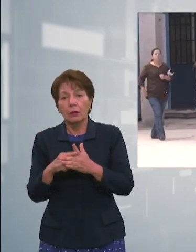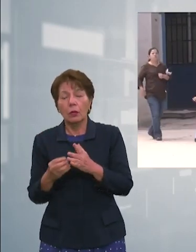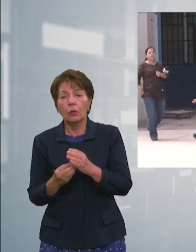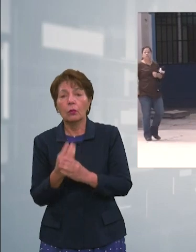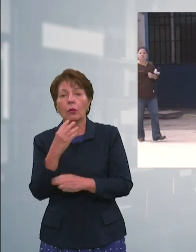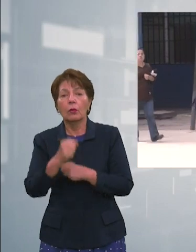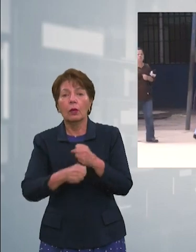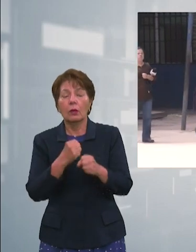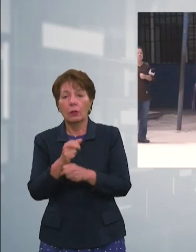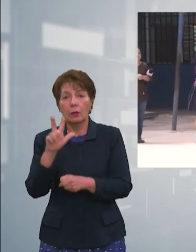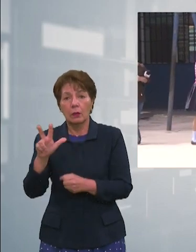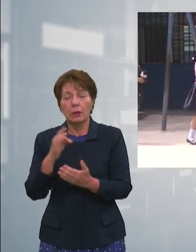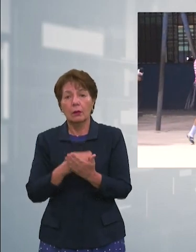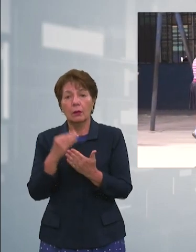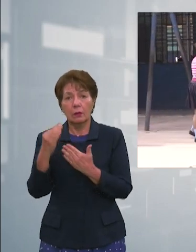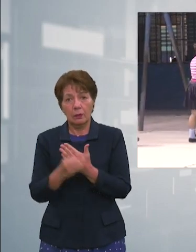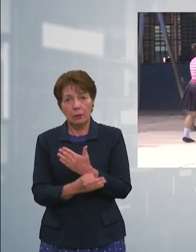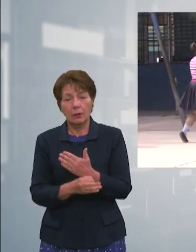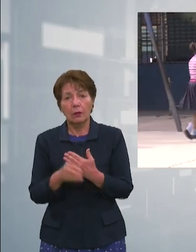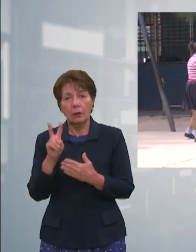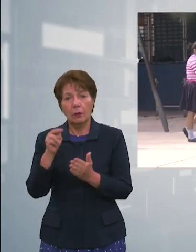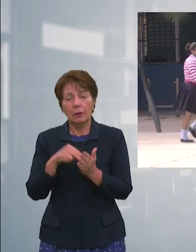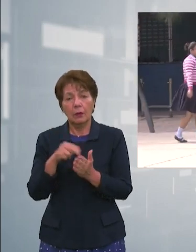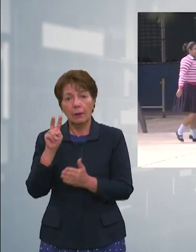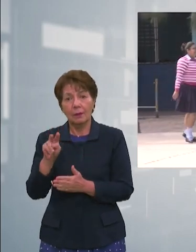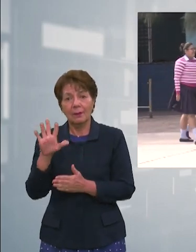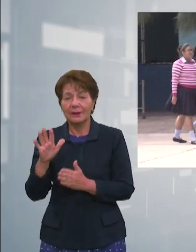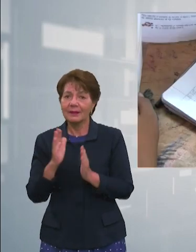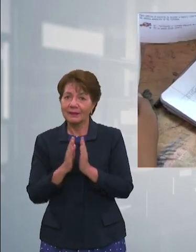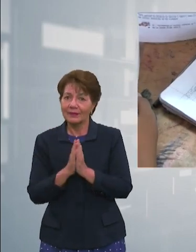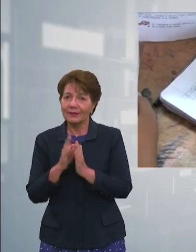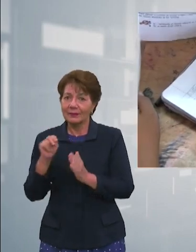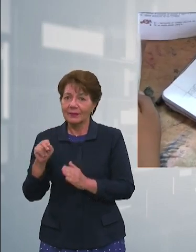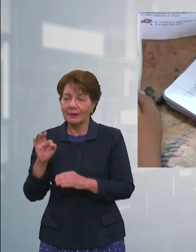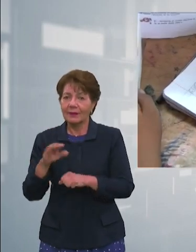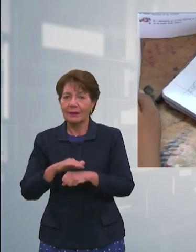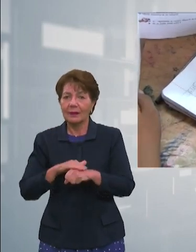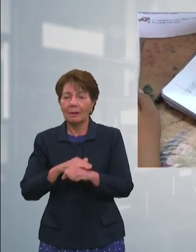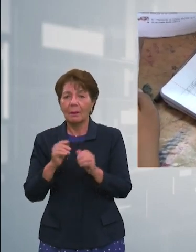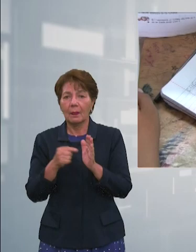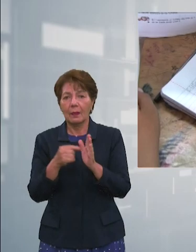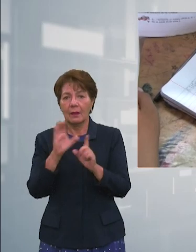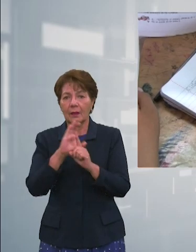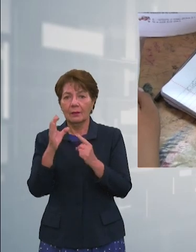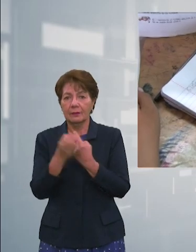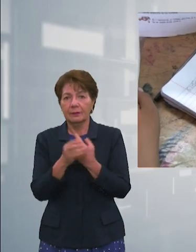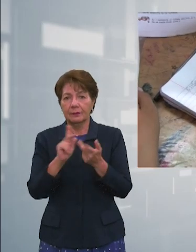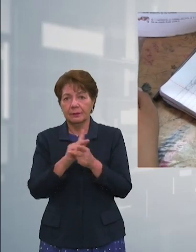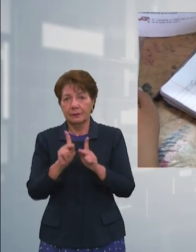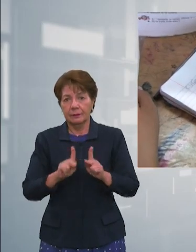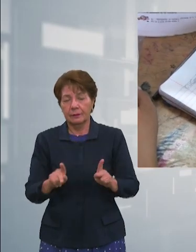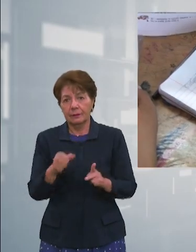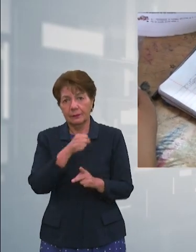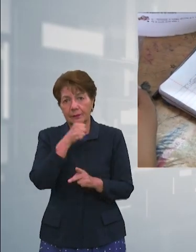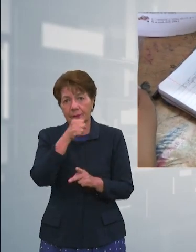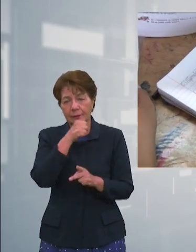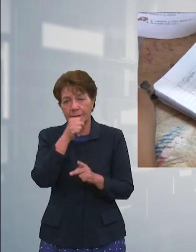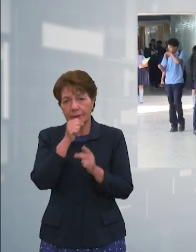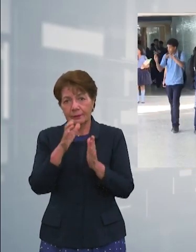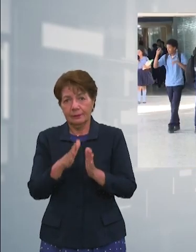febrero del año 2025. Desde Ciudad Pamedios y Notifides le invitamos a fomentar una cultura de paz. Con imágenes de